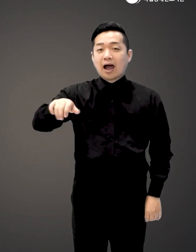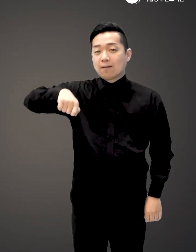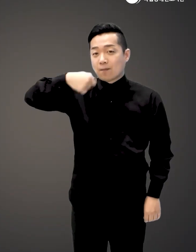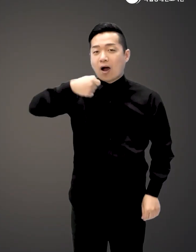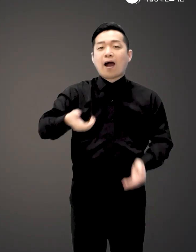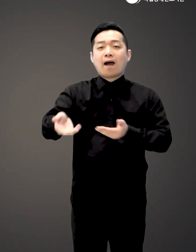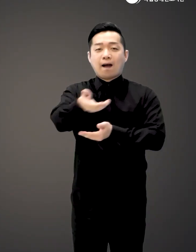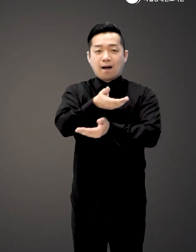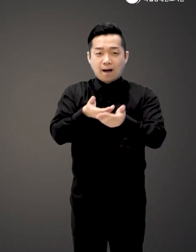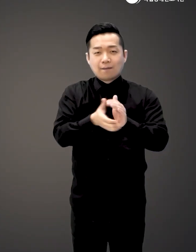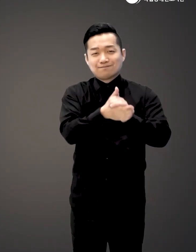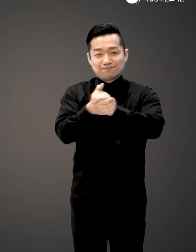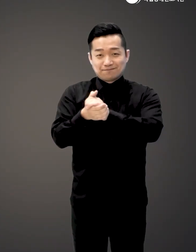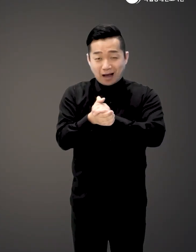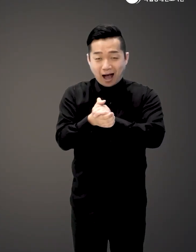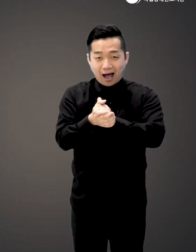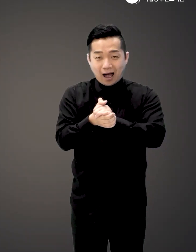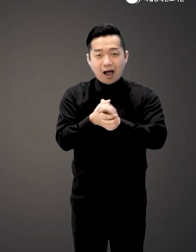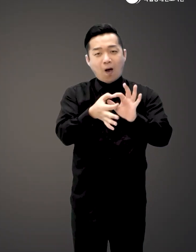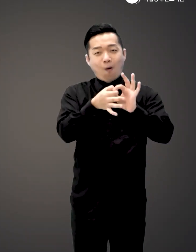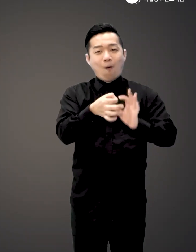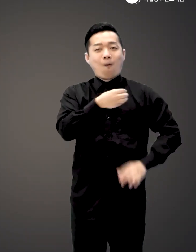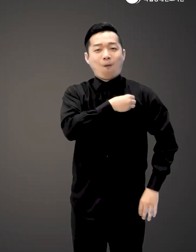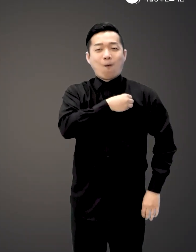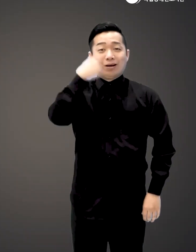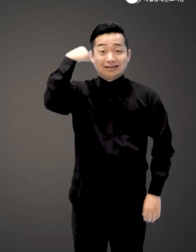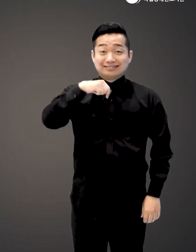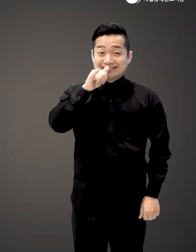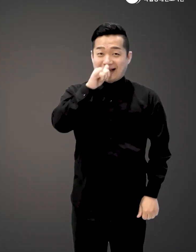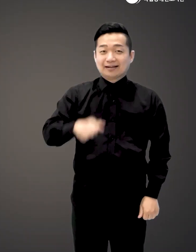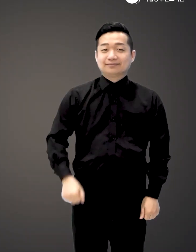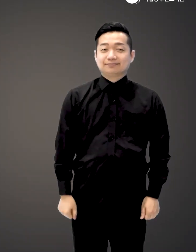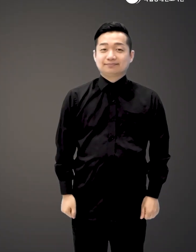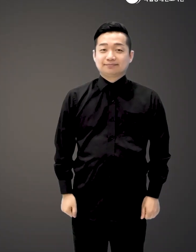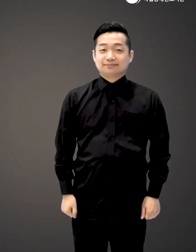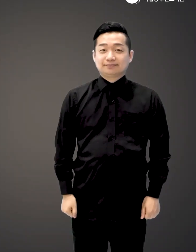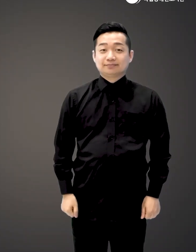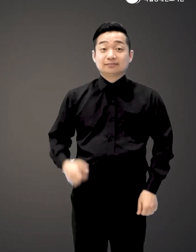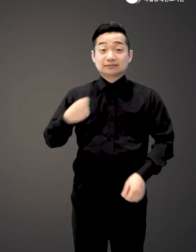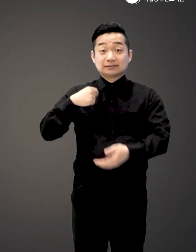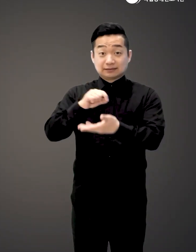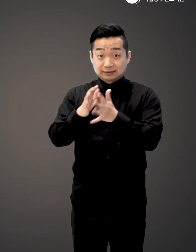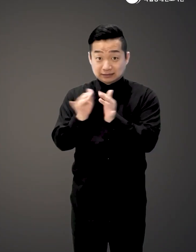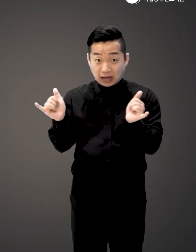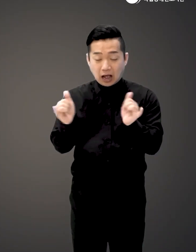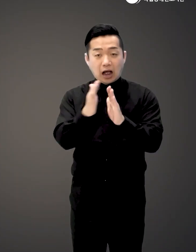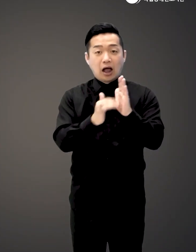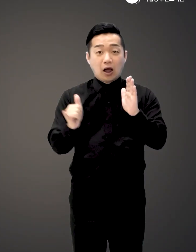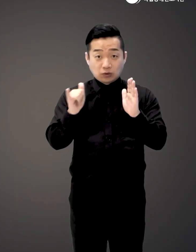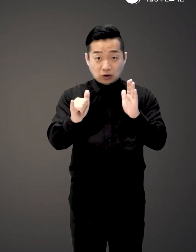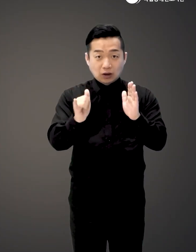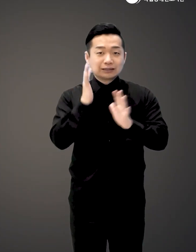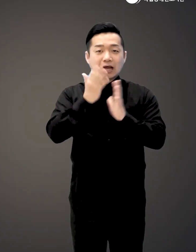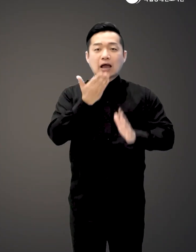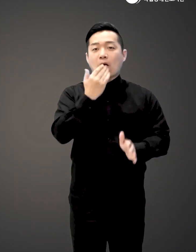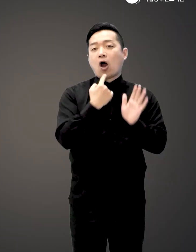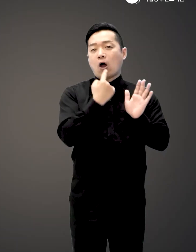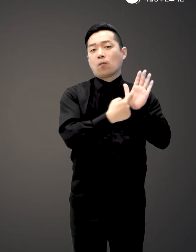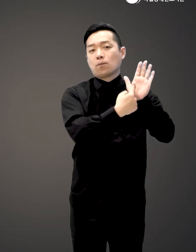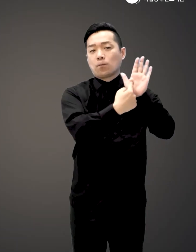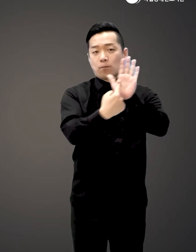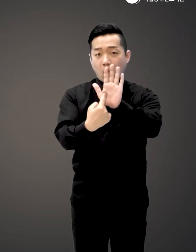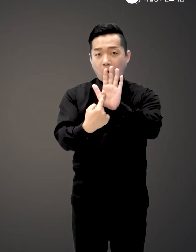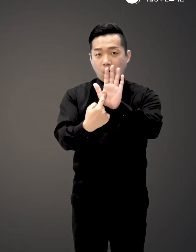누구나 음식을 함께 먹으며 정을 나누고 혹은 소속감을 느끼기도 하는데요 작가는 가족들에게 채식